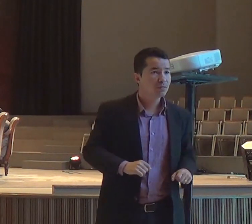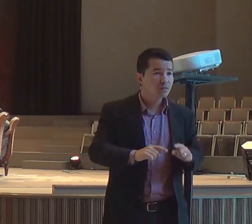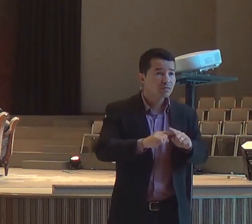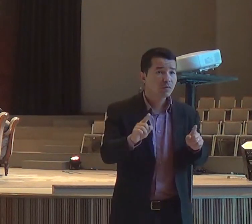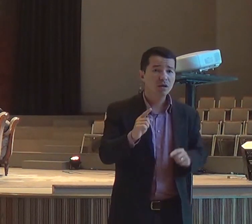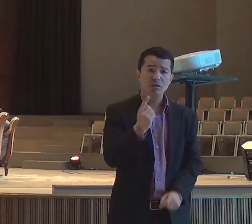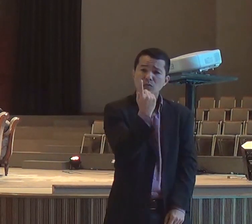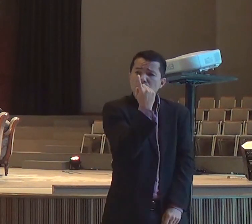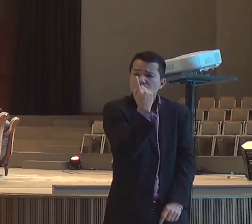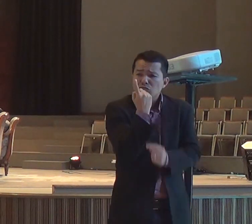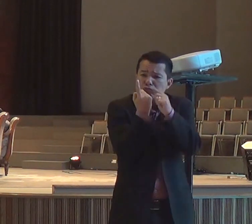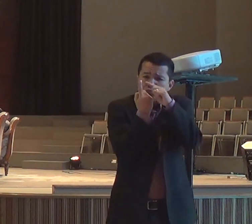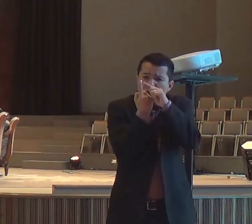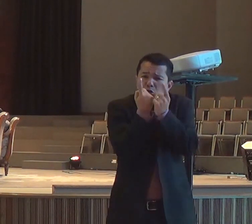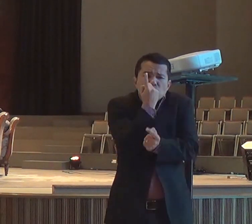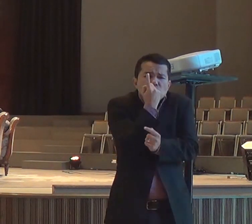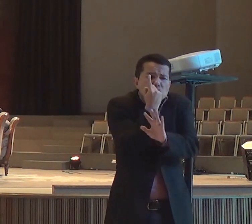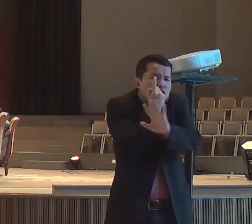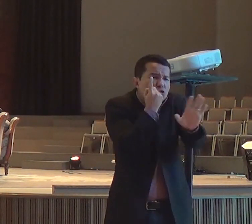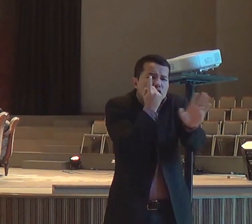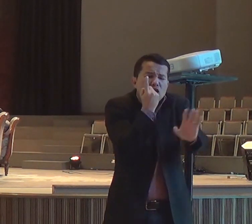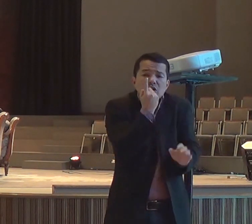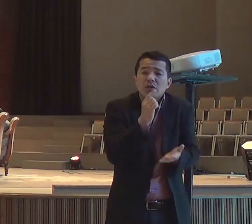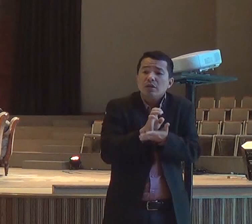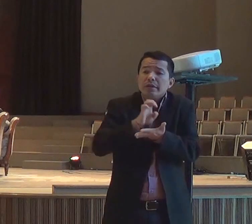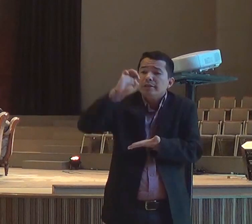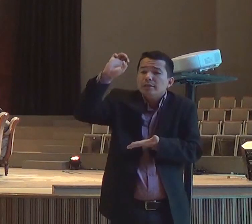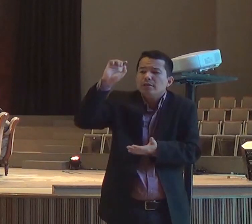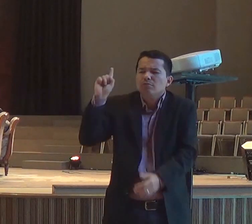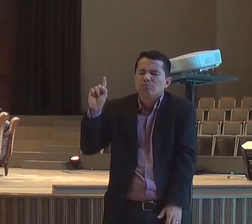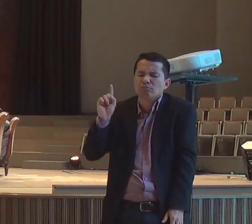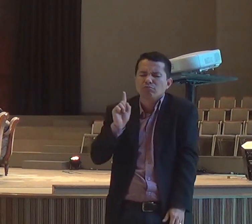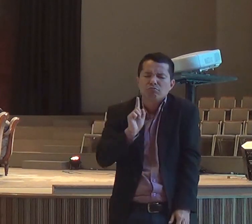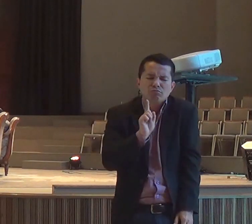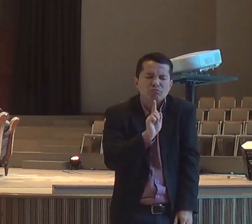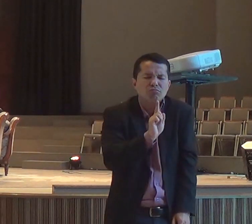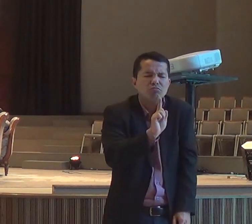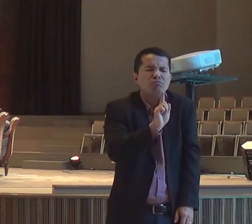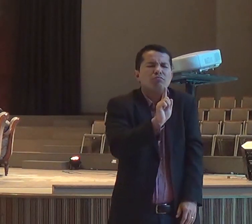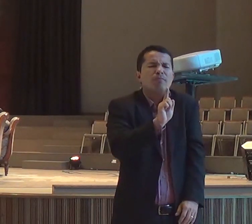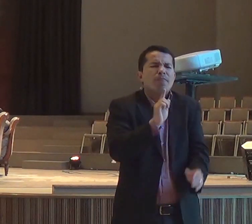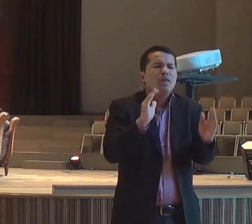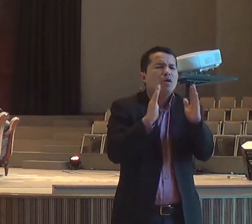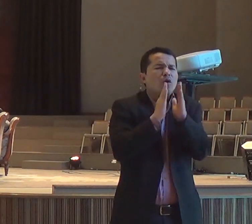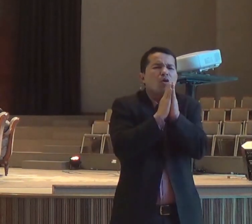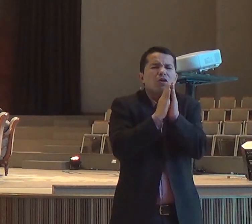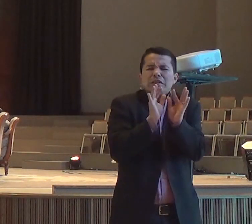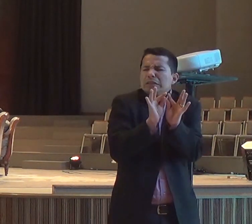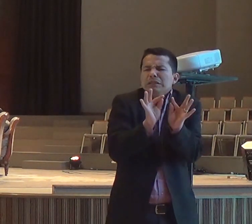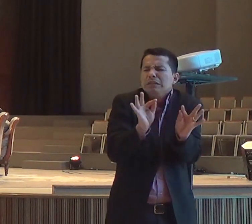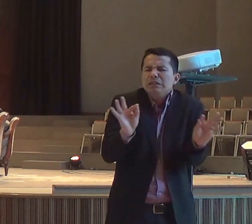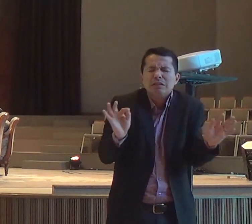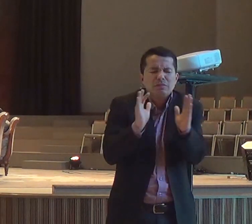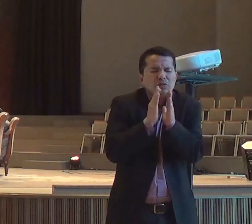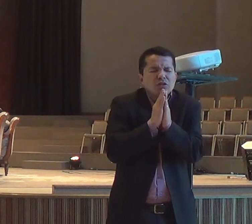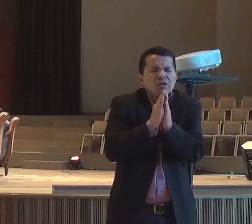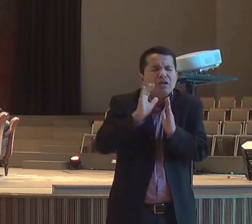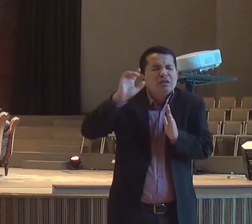que veio do profeta, ele disse, três vezes, Senhor Deus, ouve-me, Senhor Deus, ouve-me, Senhor